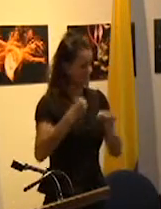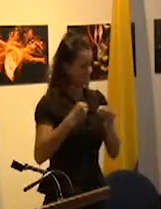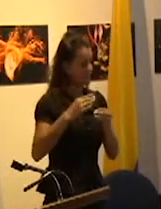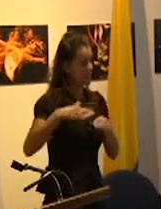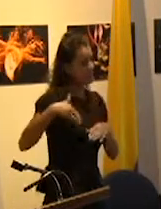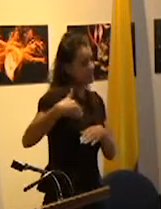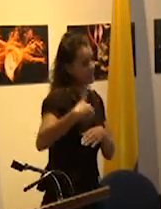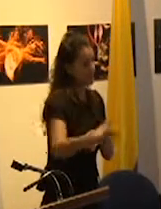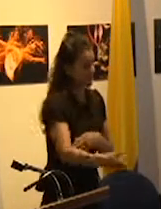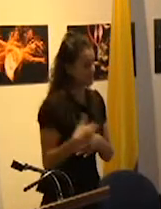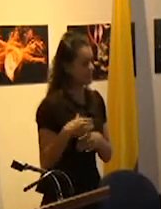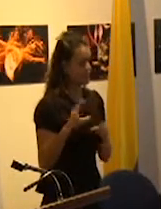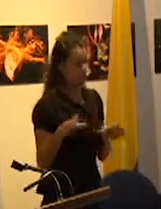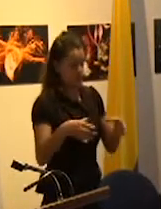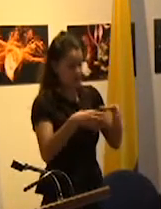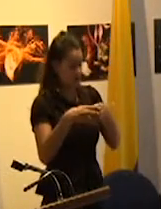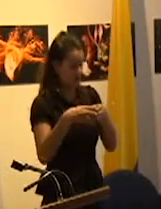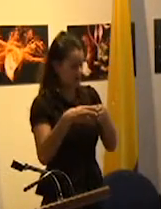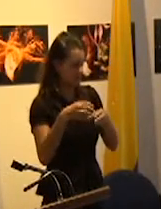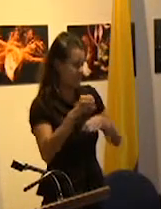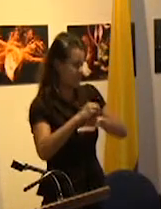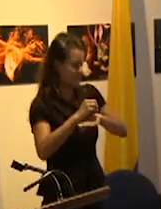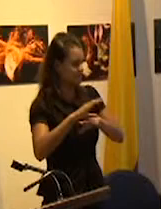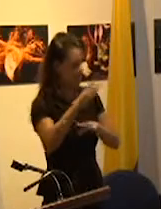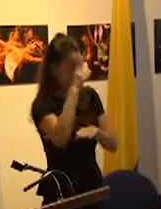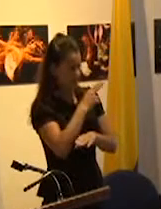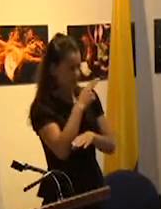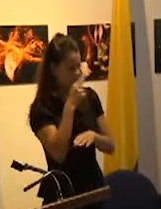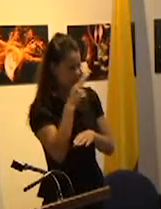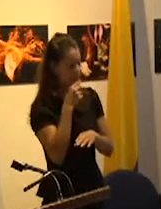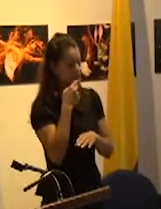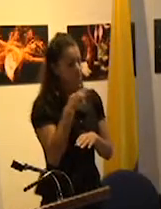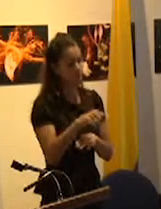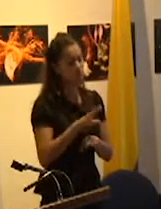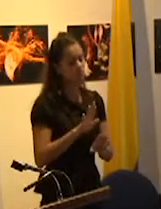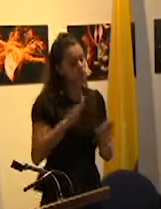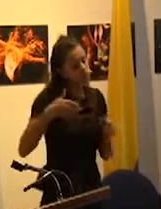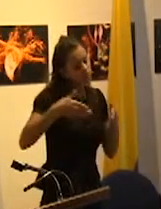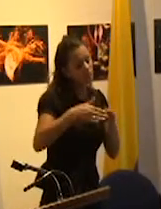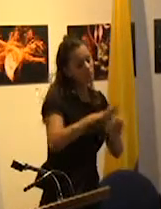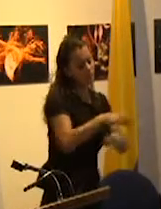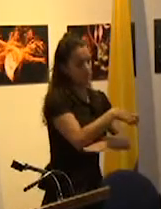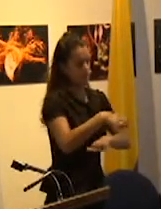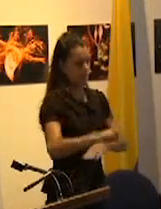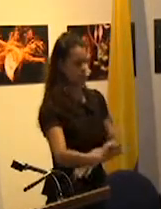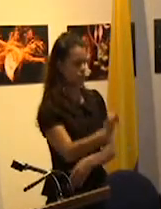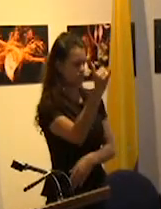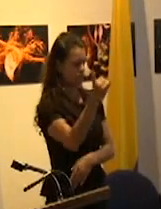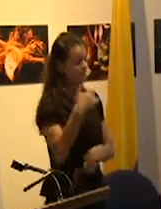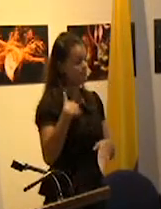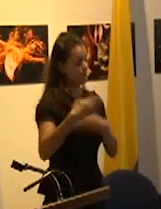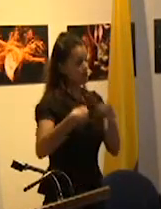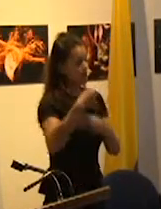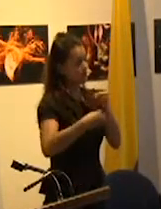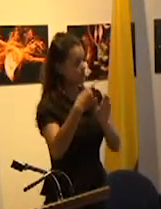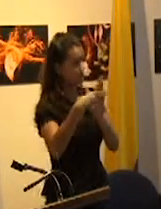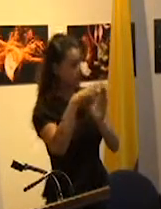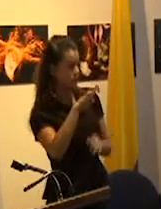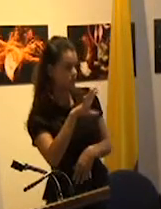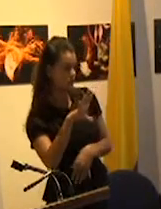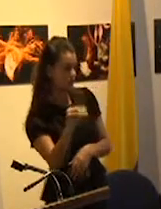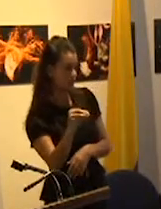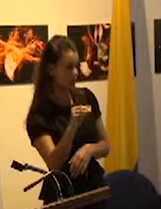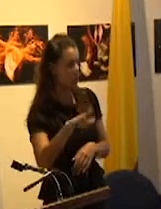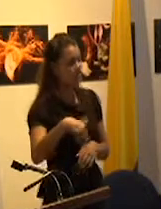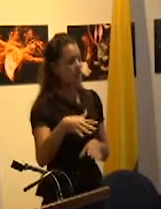católica es validada por el estado en el nivel primario y hacia fines de los 50 se acepta